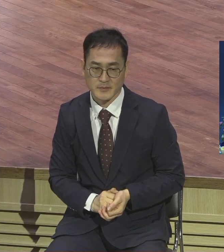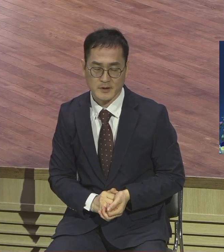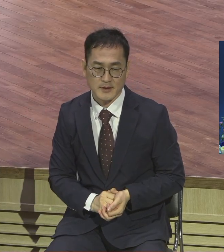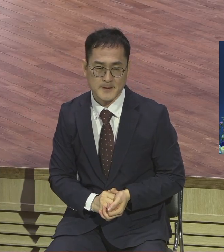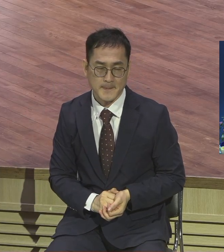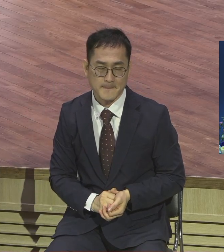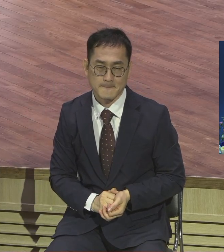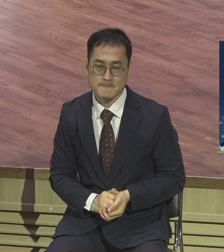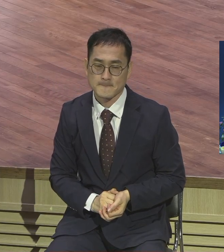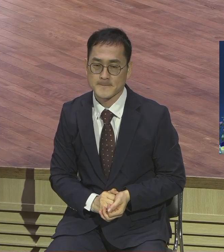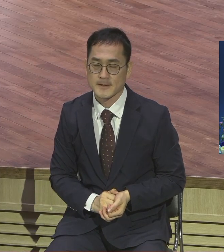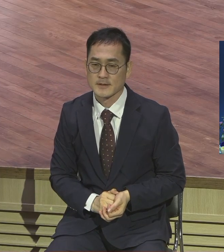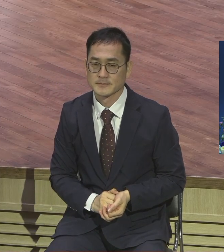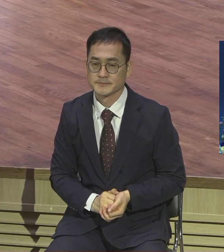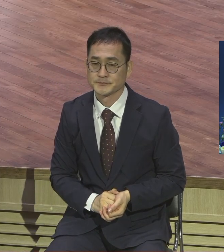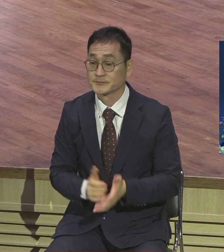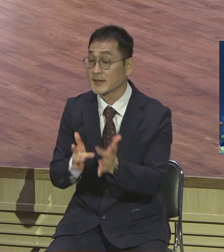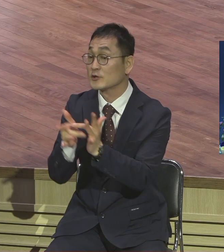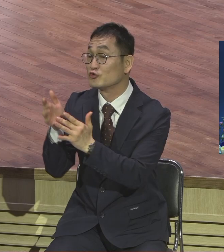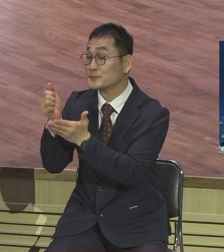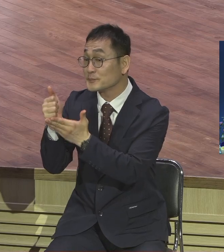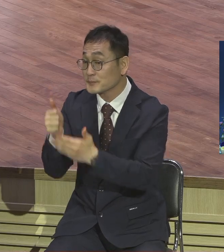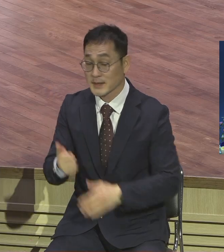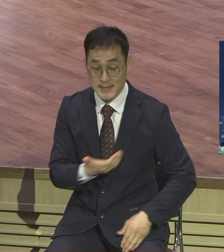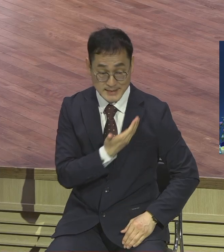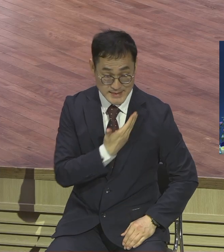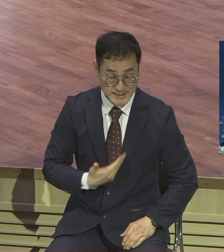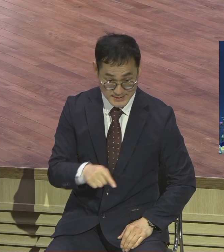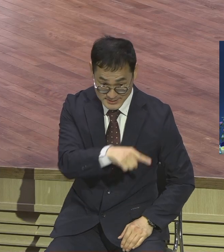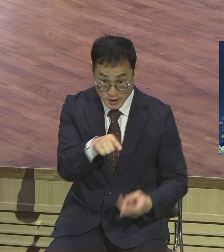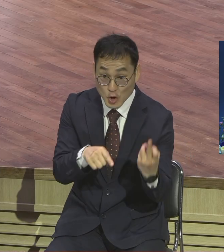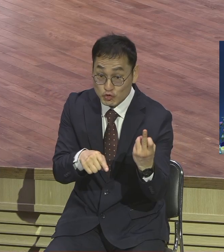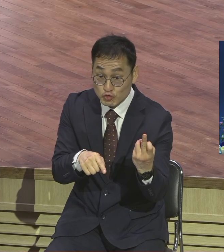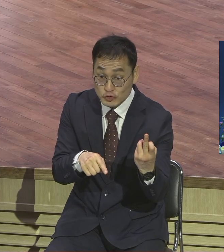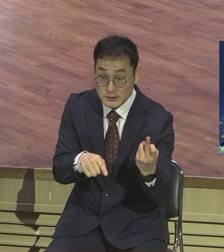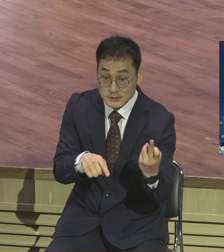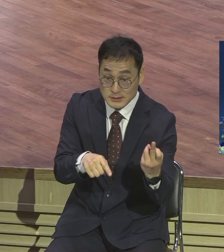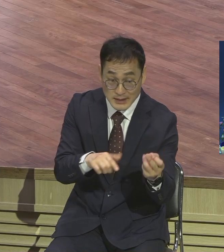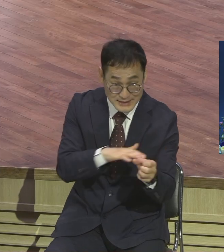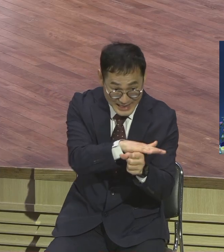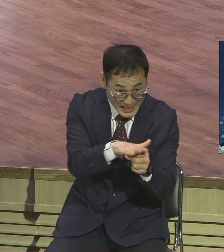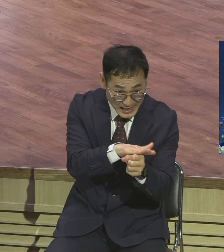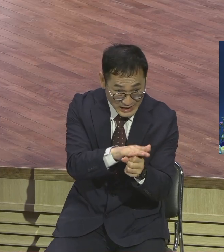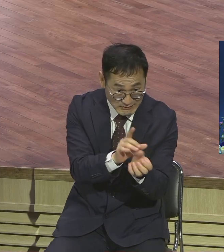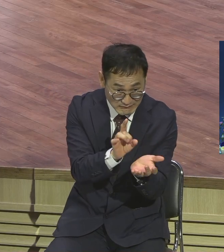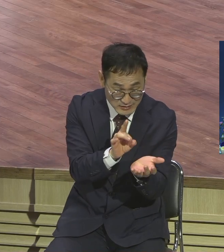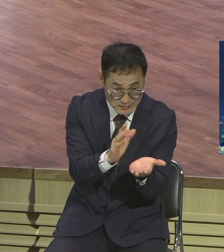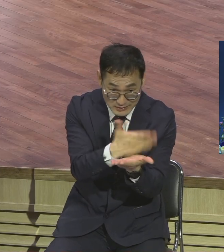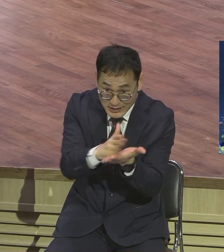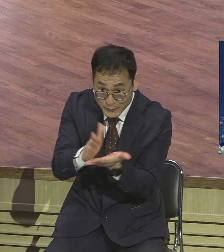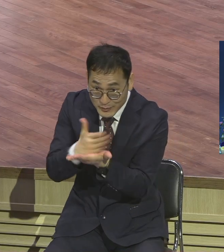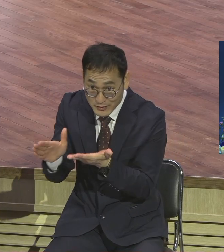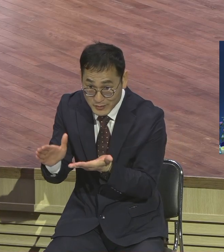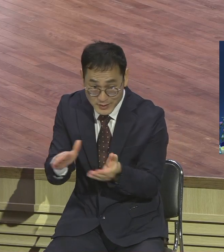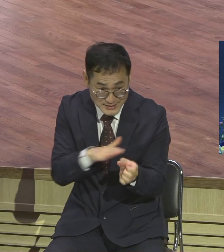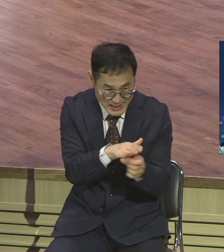예수님께서 그러면 제자들을 누구는 사랑하고 누구는 사랑하지 않습니까 예수님이 사람을 차별합니까 그렇지 않아요